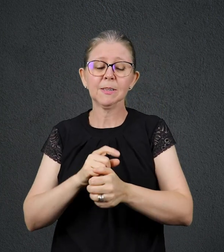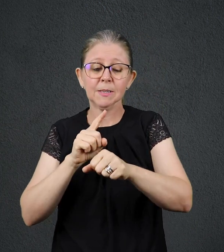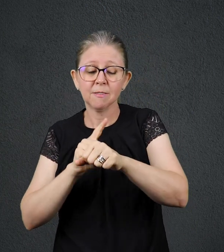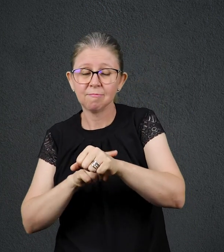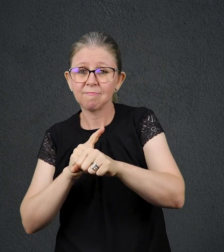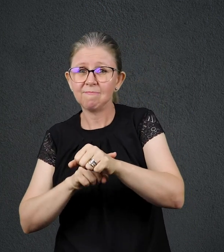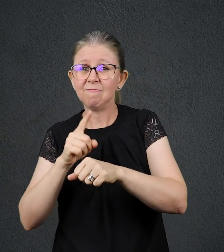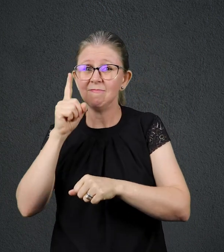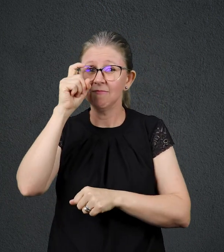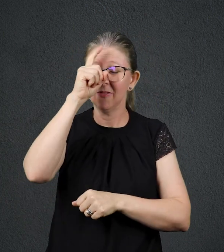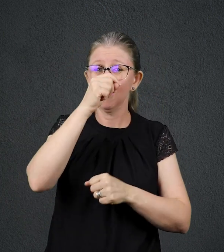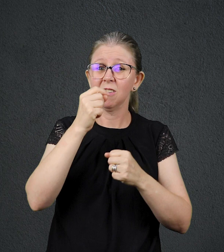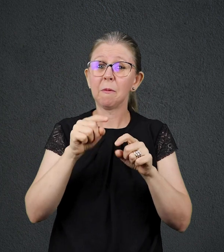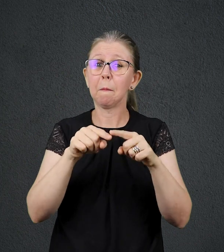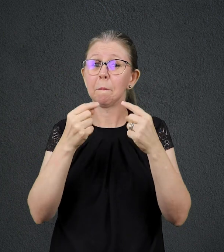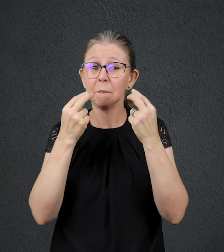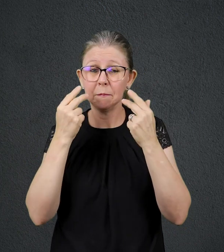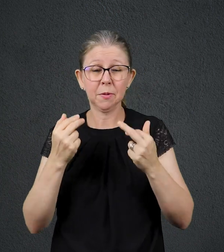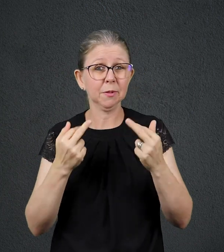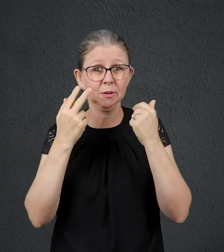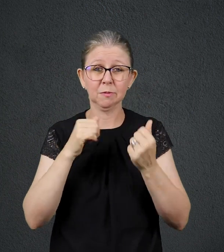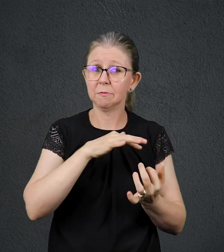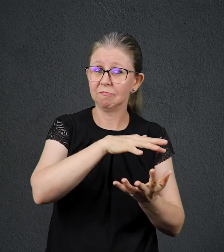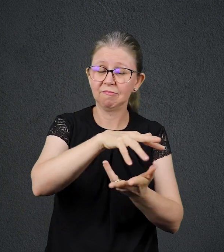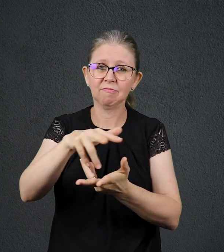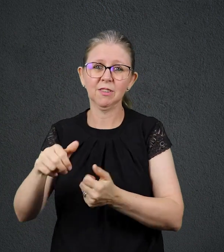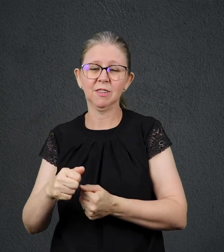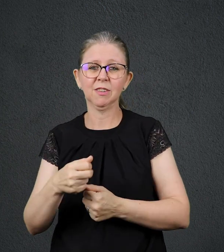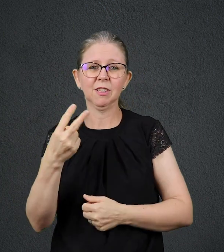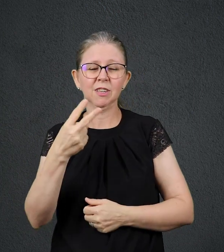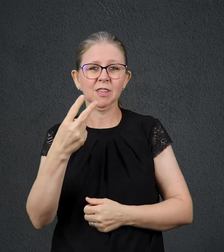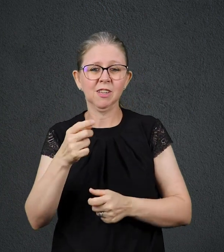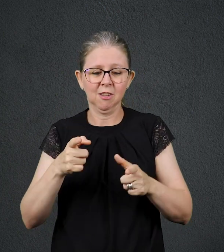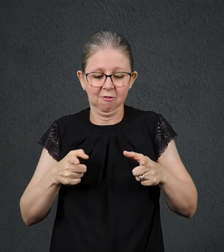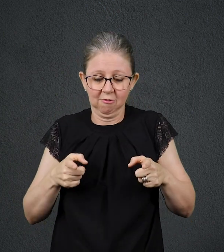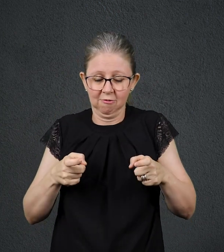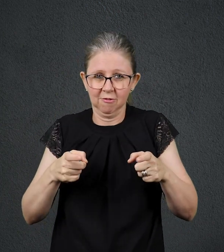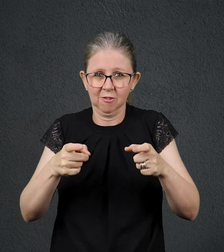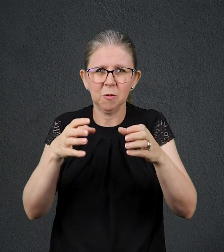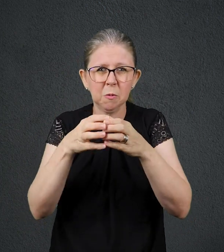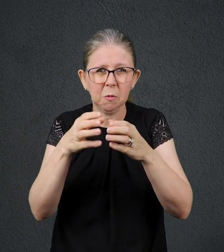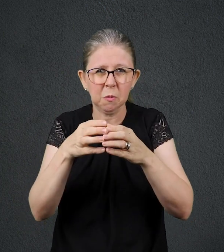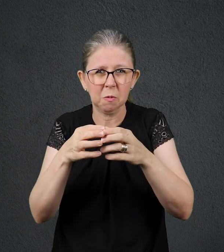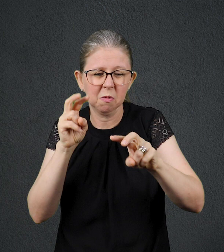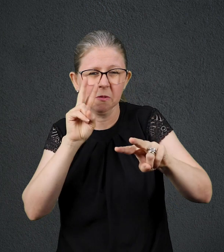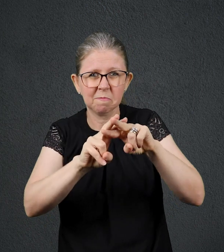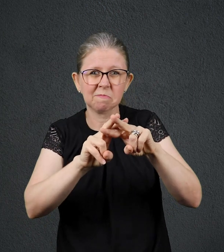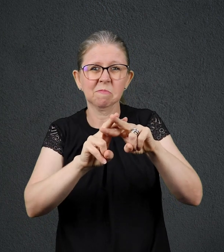caminhada terrena. Na Segunda Guerra Mundial, um grupo de prisioneiros britânicos foi levado pelos japoneses para